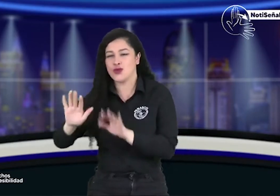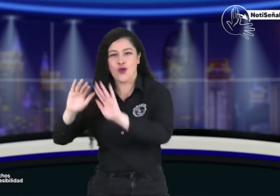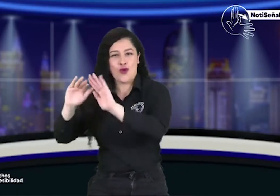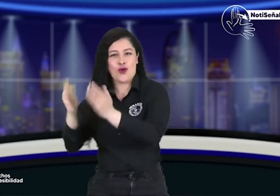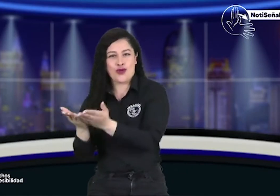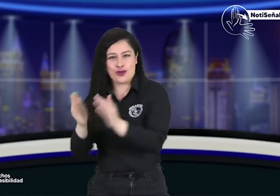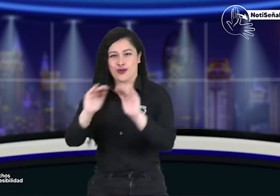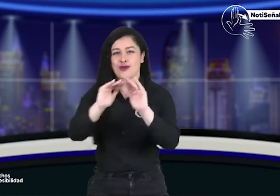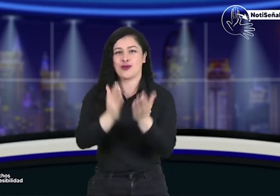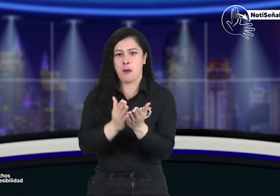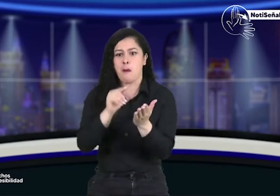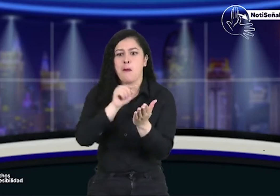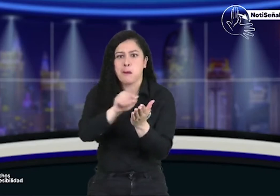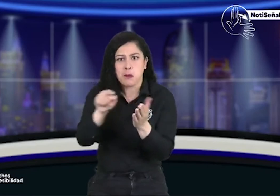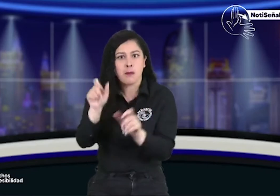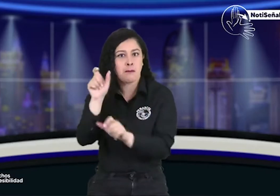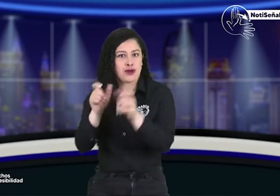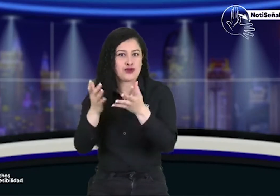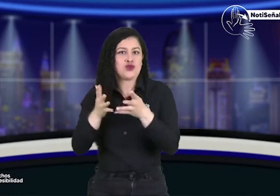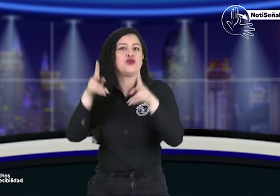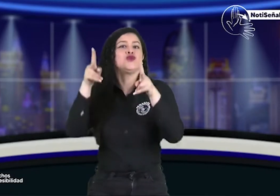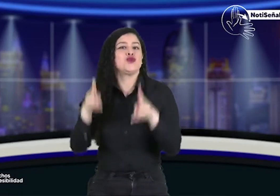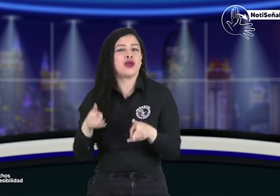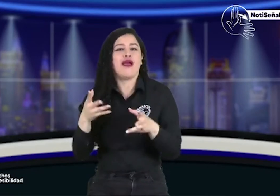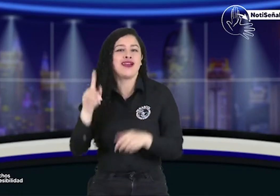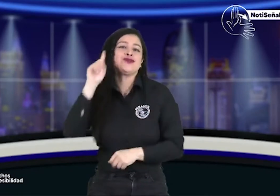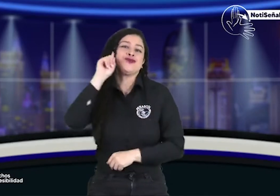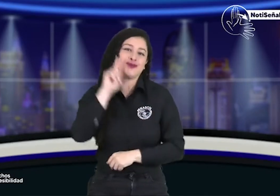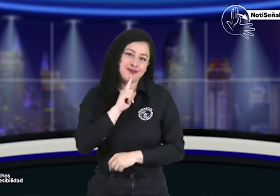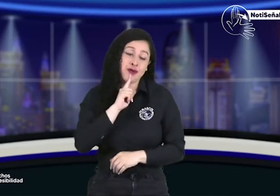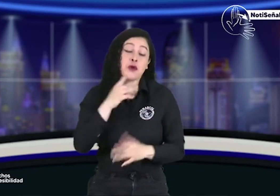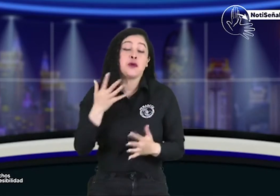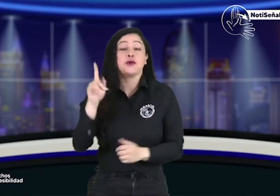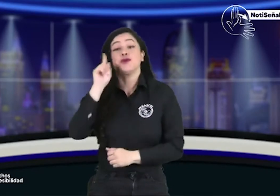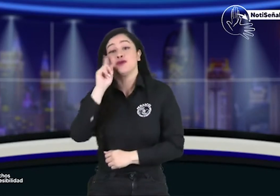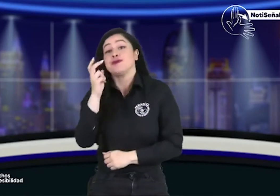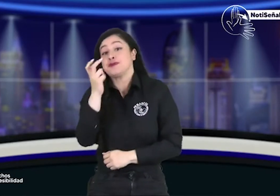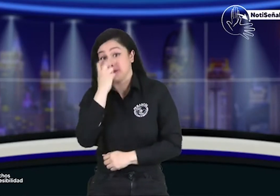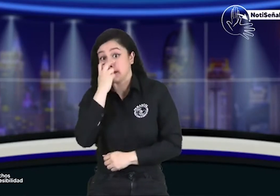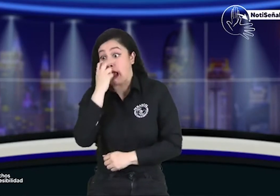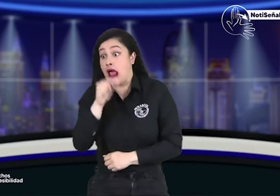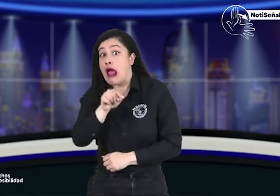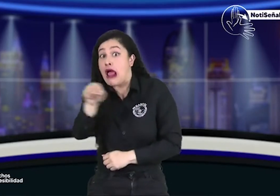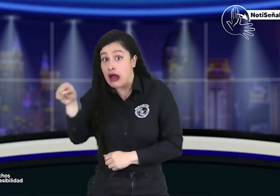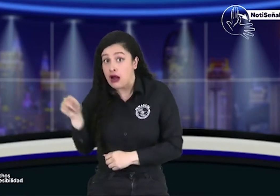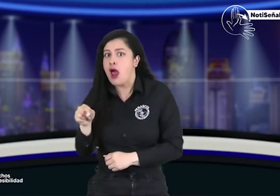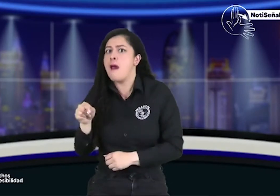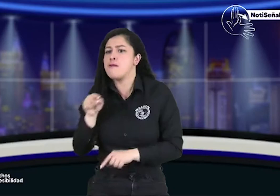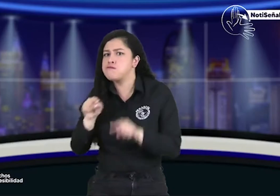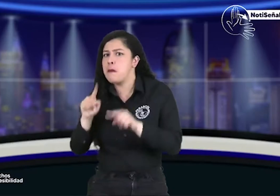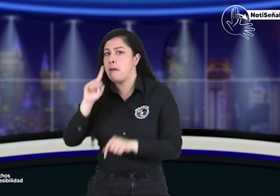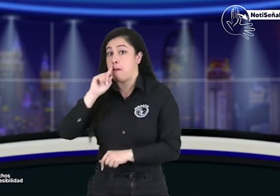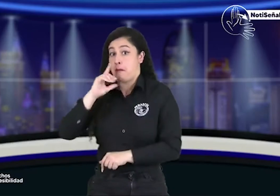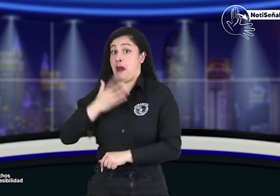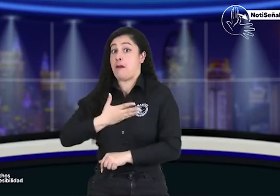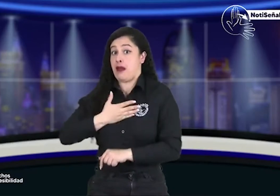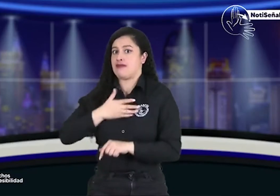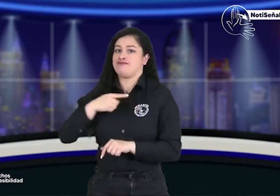en el departamento del Cesar en dos de sus municipios de dos colegios donde asisten personas sordas y sordosiegas